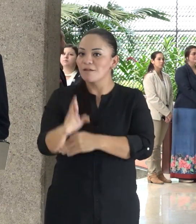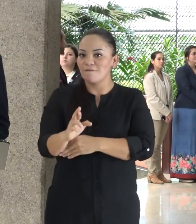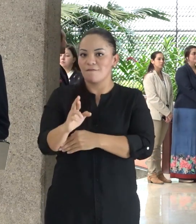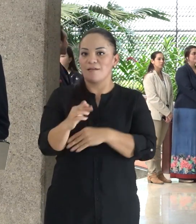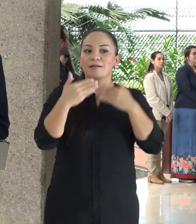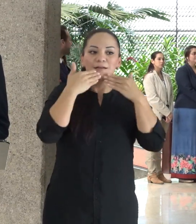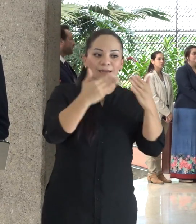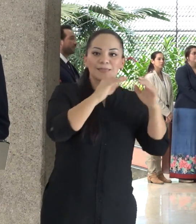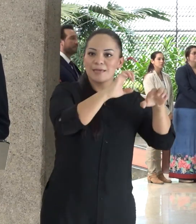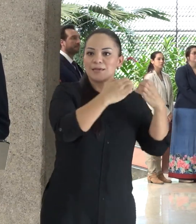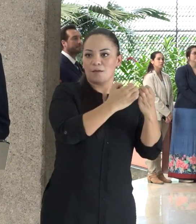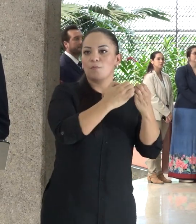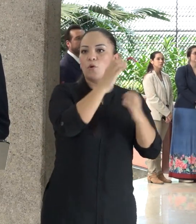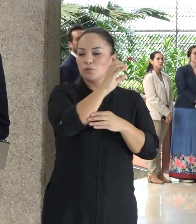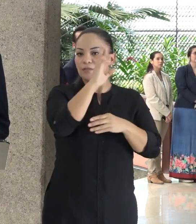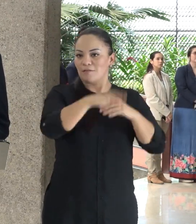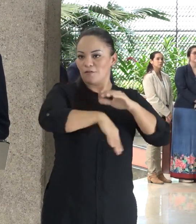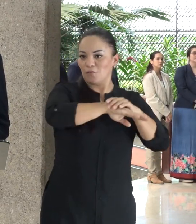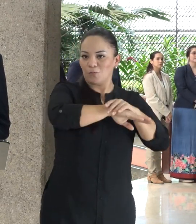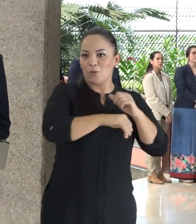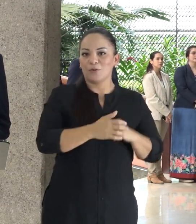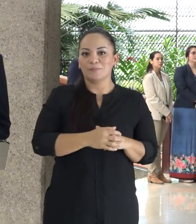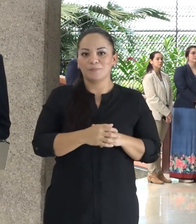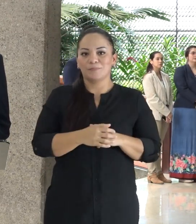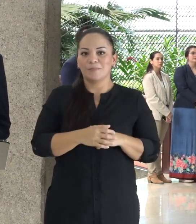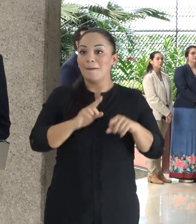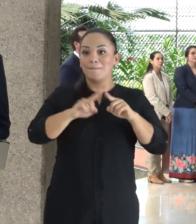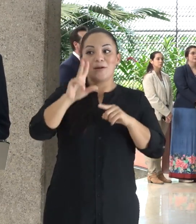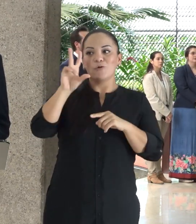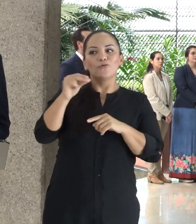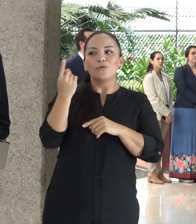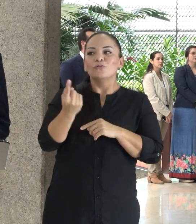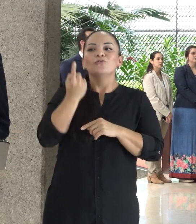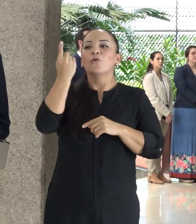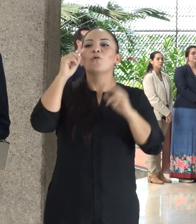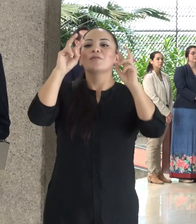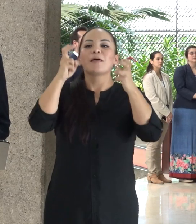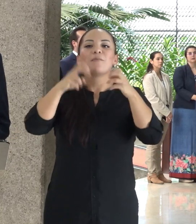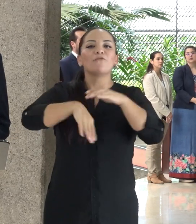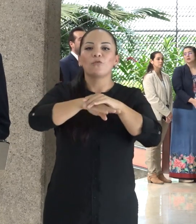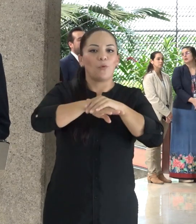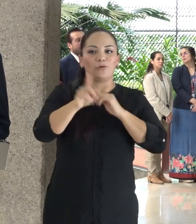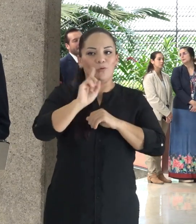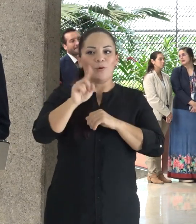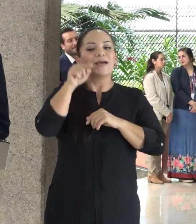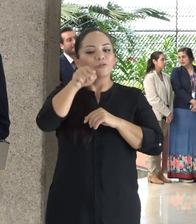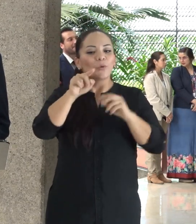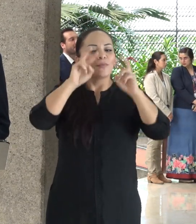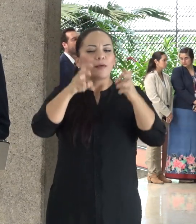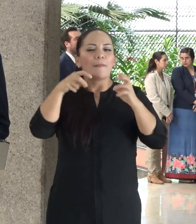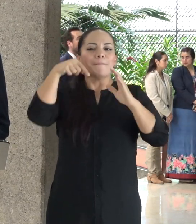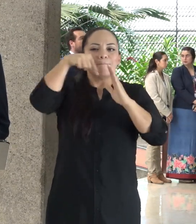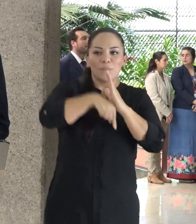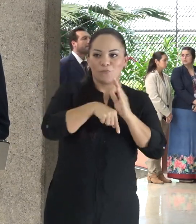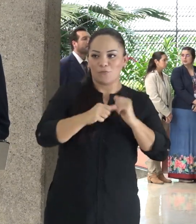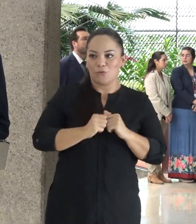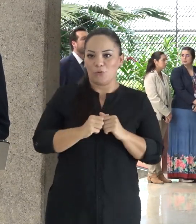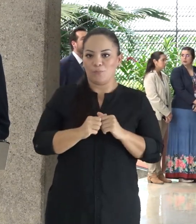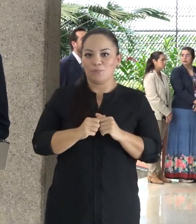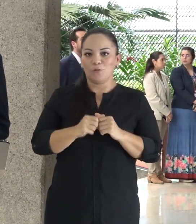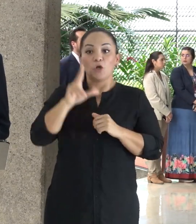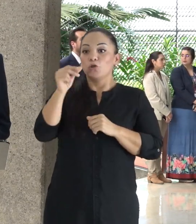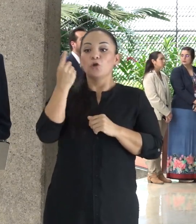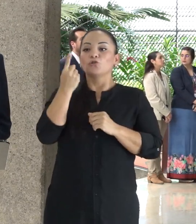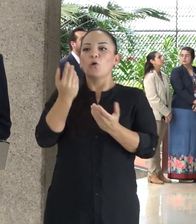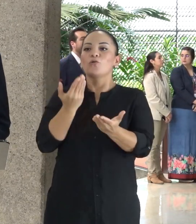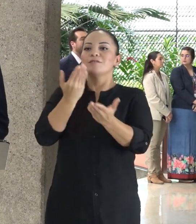CELE va más allá del fútbol, va más allá de haber llegado a